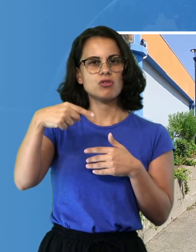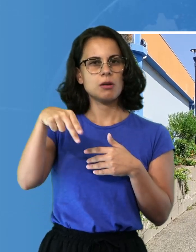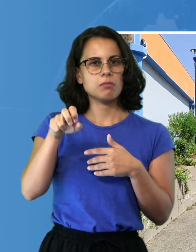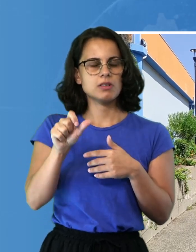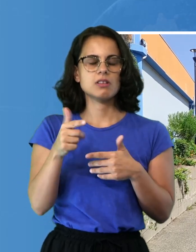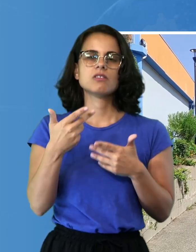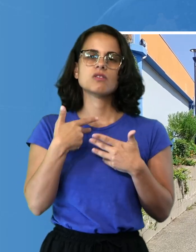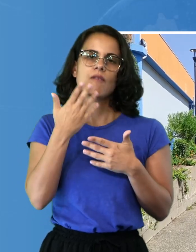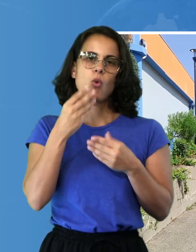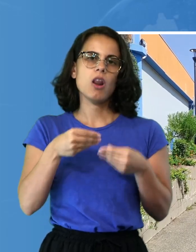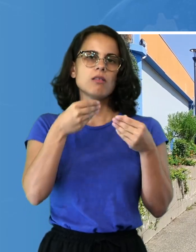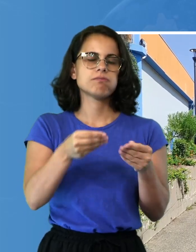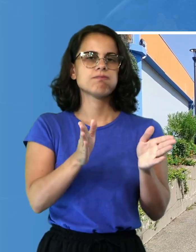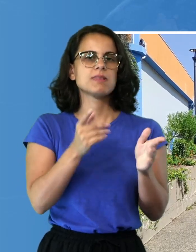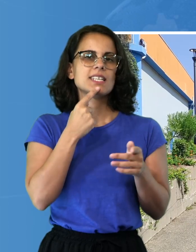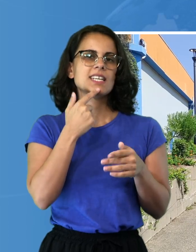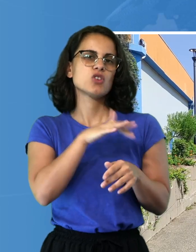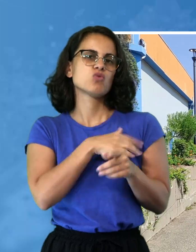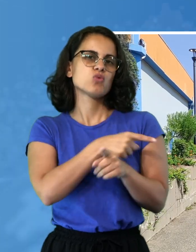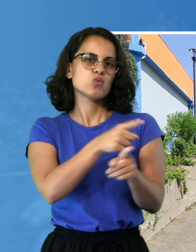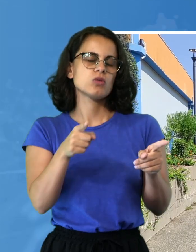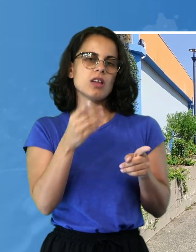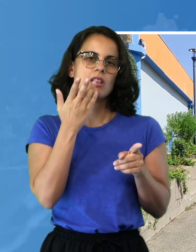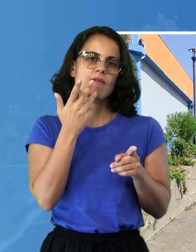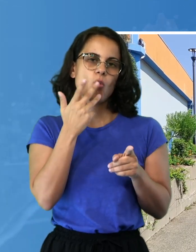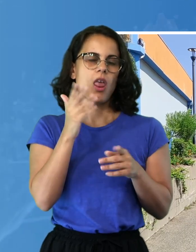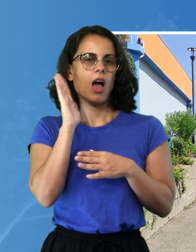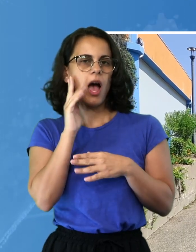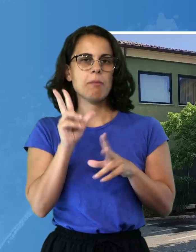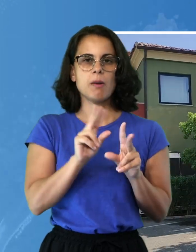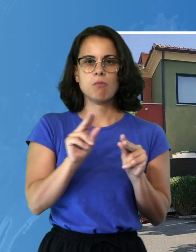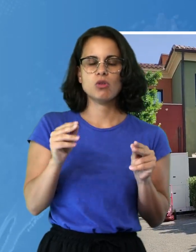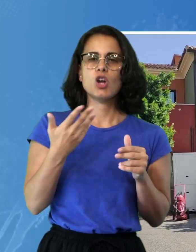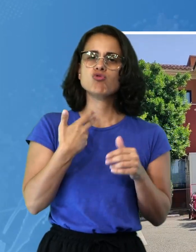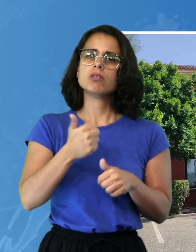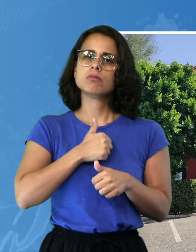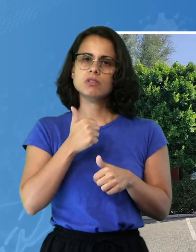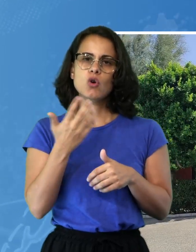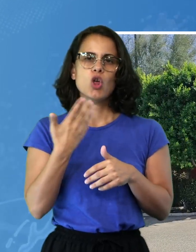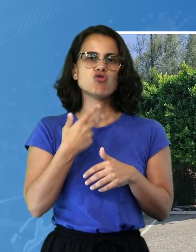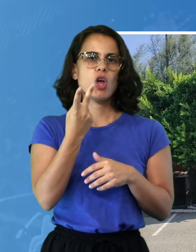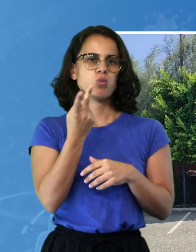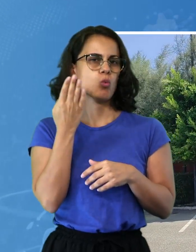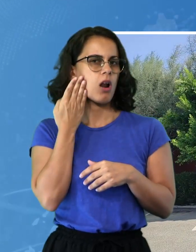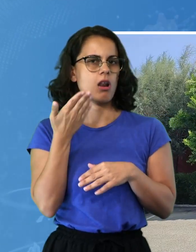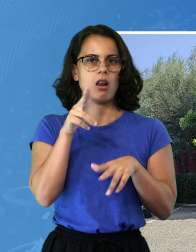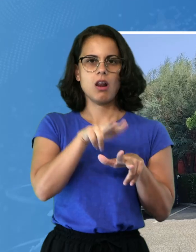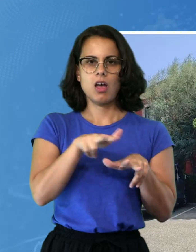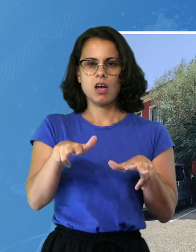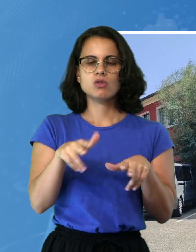ambiente moderno e funzionale. Le camere disponibili sono sia singole che doppie tutte con bagno privato. Gli studenti possono